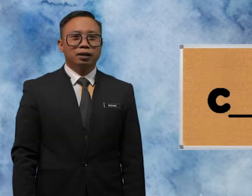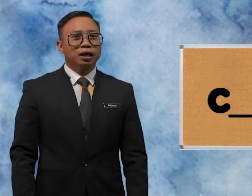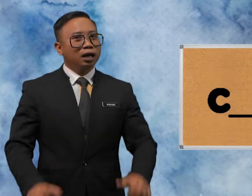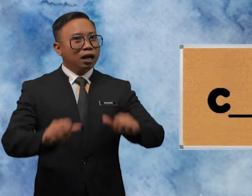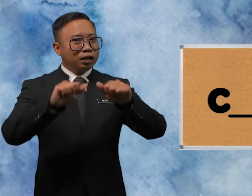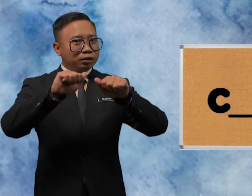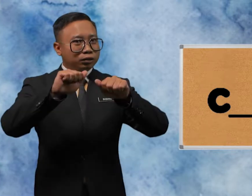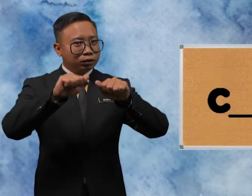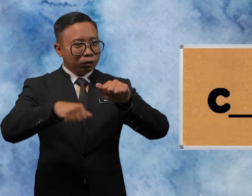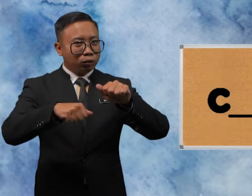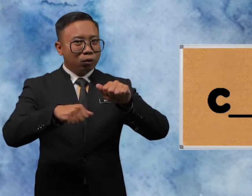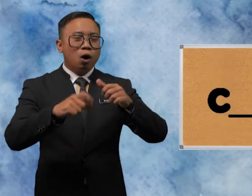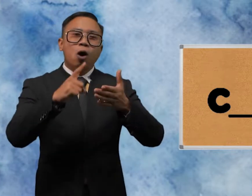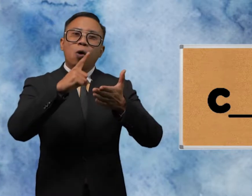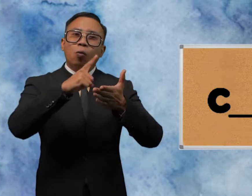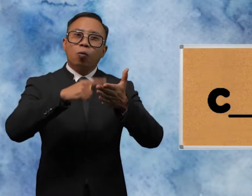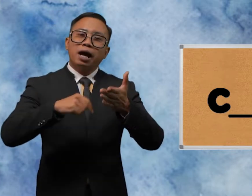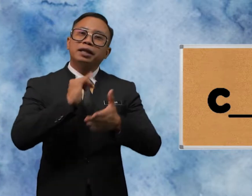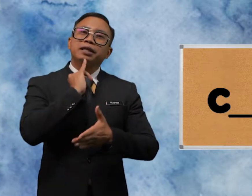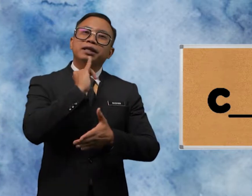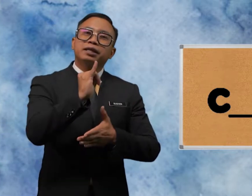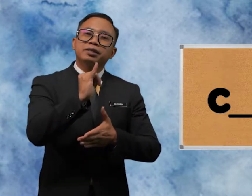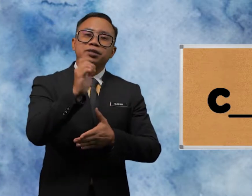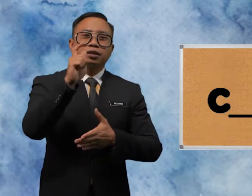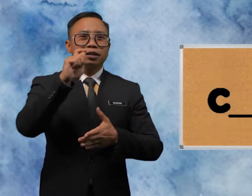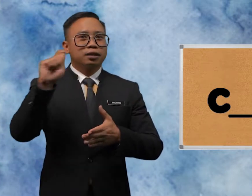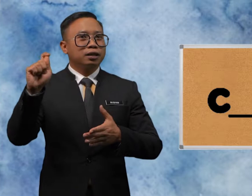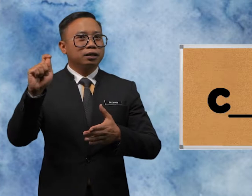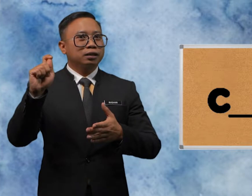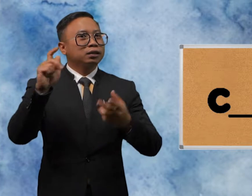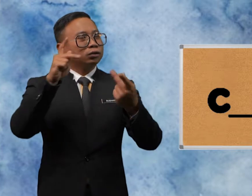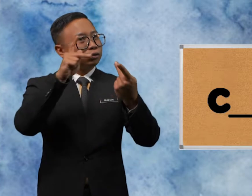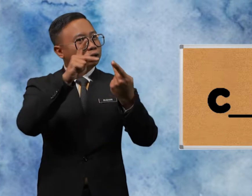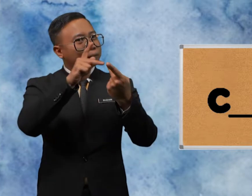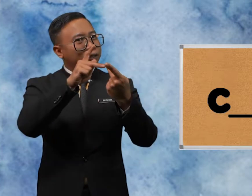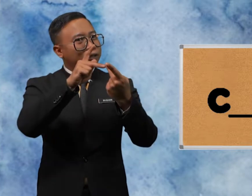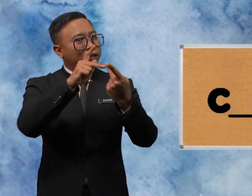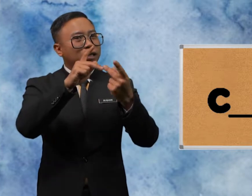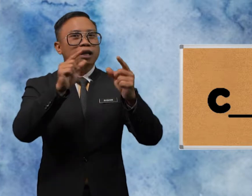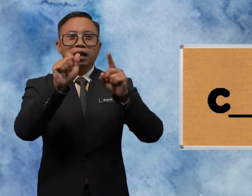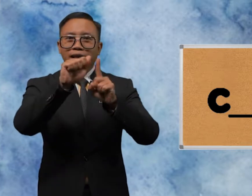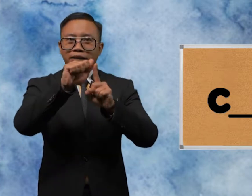So What Is the Suitable Letter